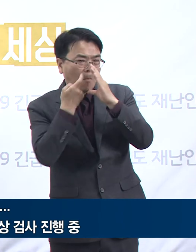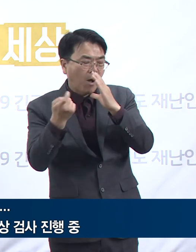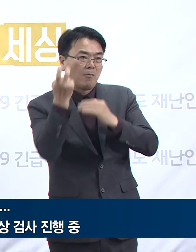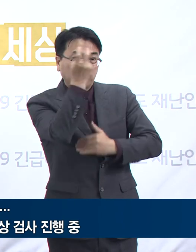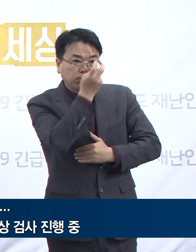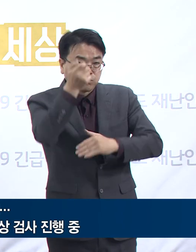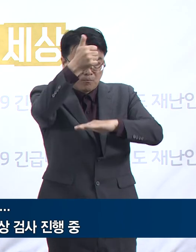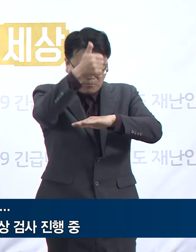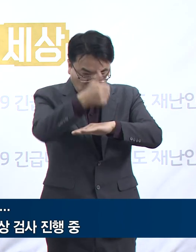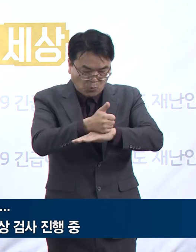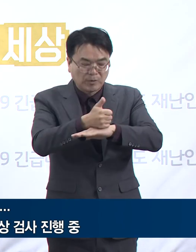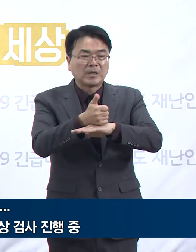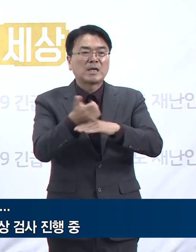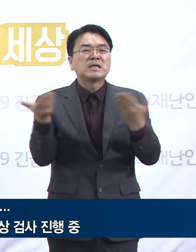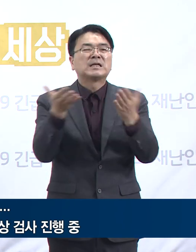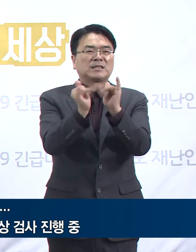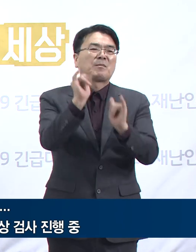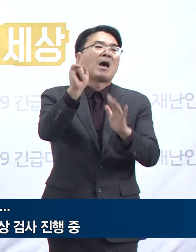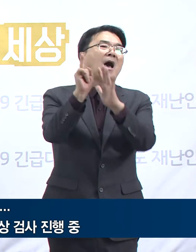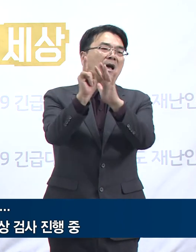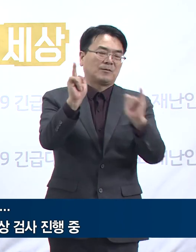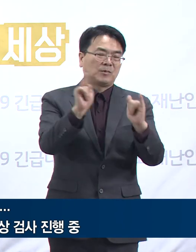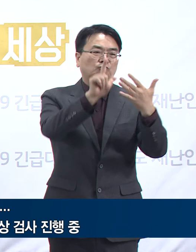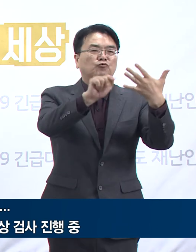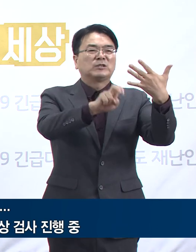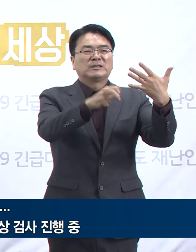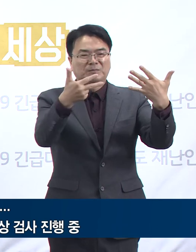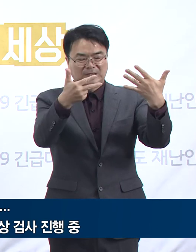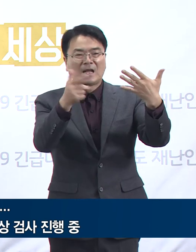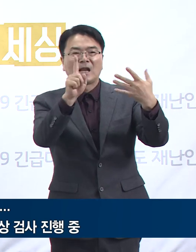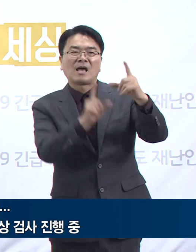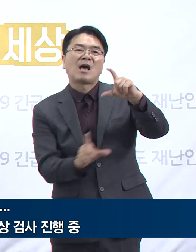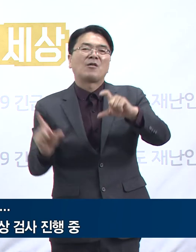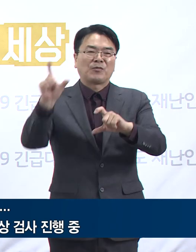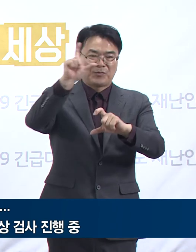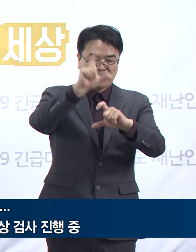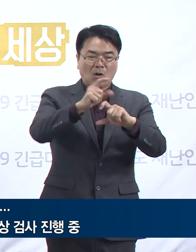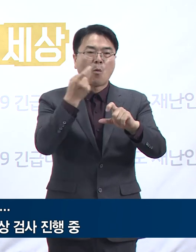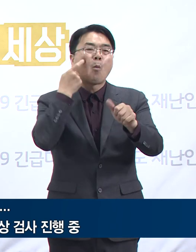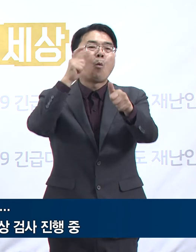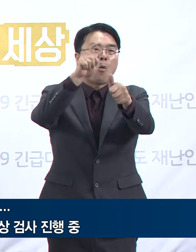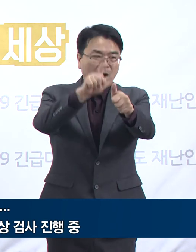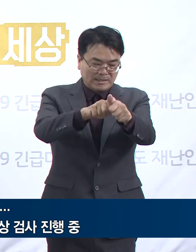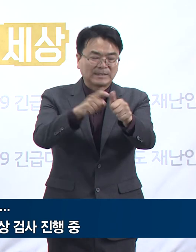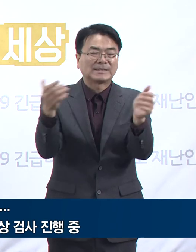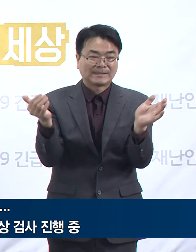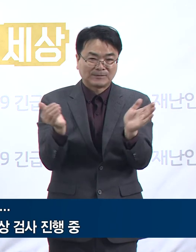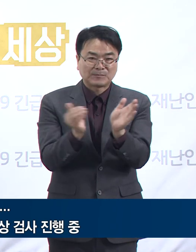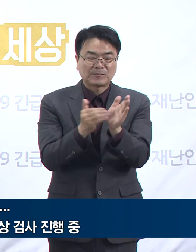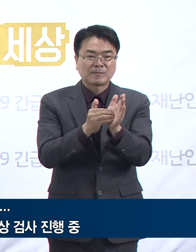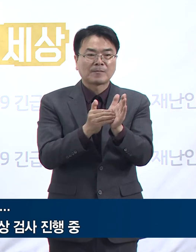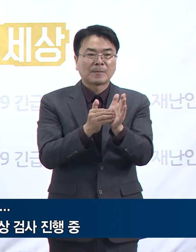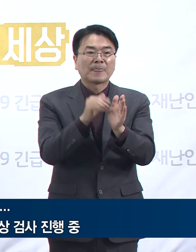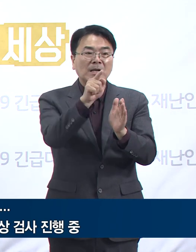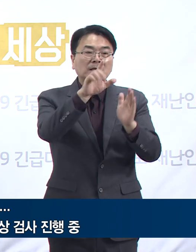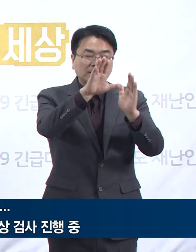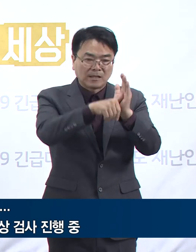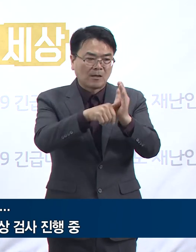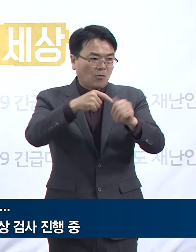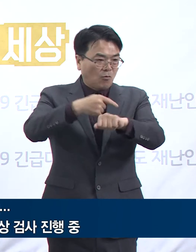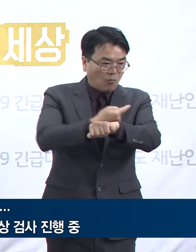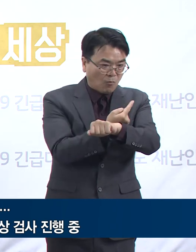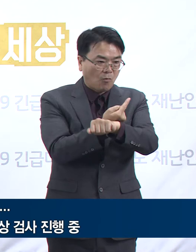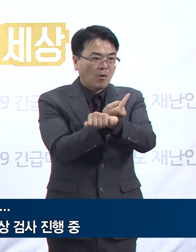요양보호사 1명이 9월 24일 추가 확진되었습니다. 9월 27일에는 또 다른